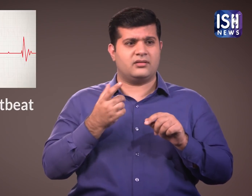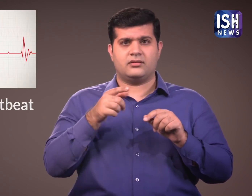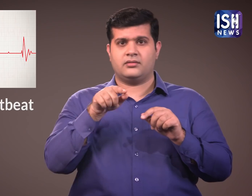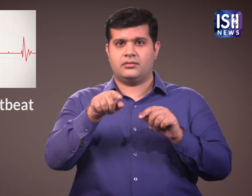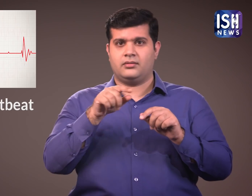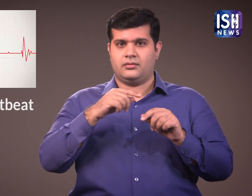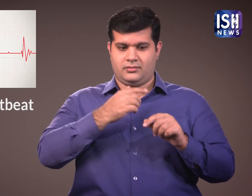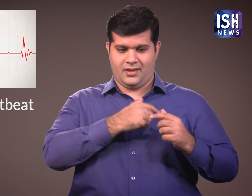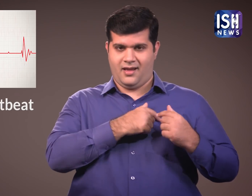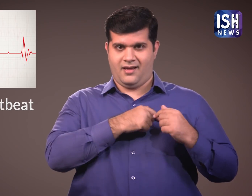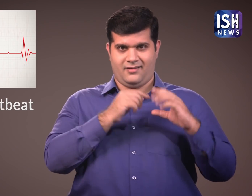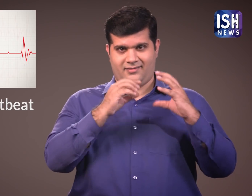असमान दिल की धड़कन,